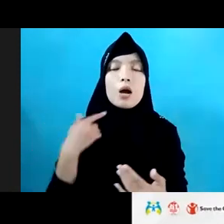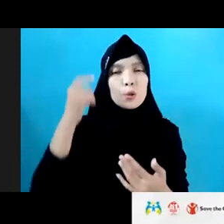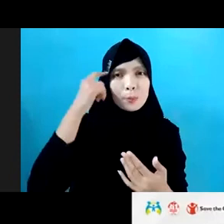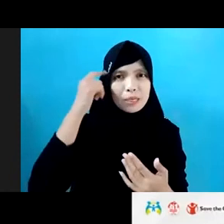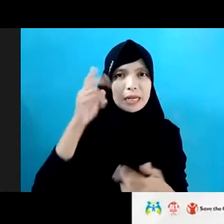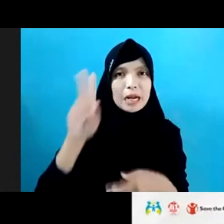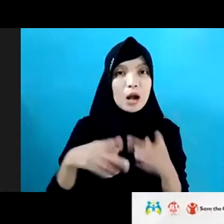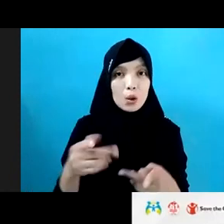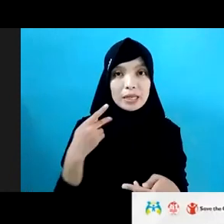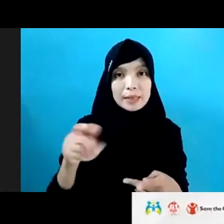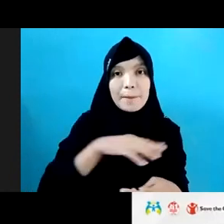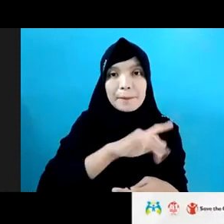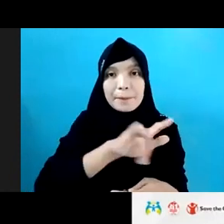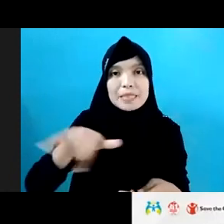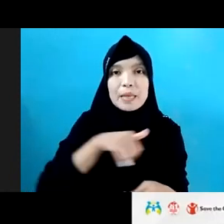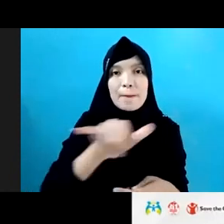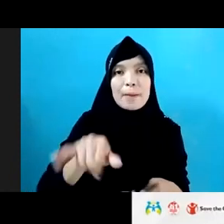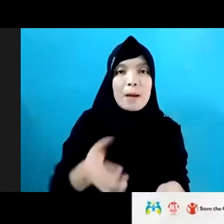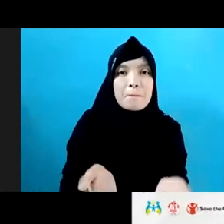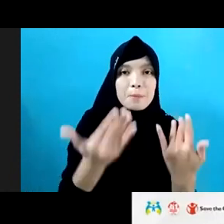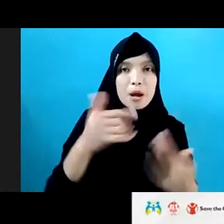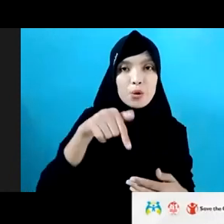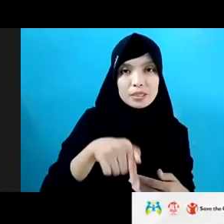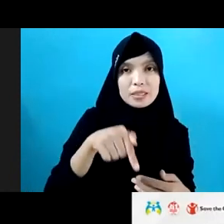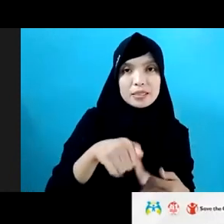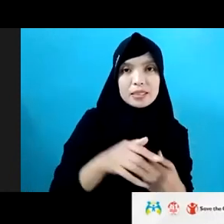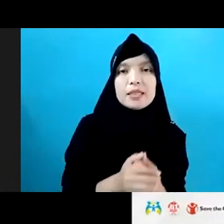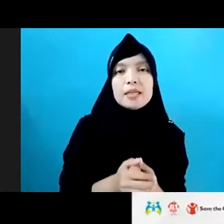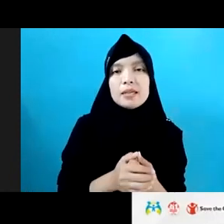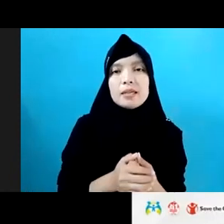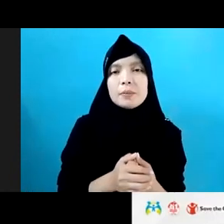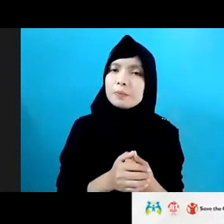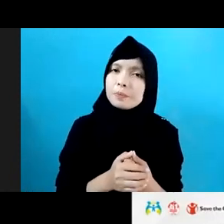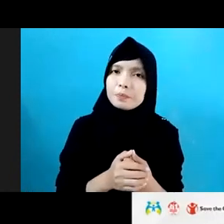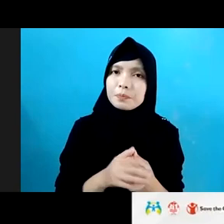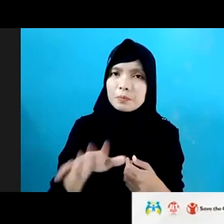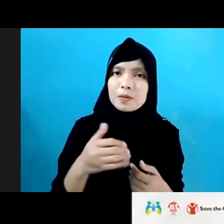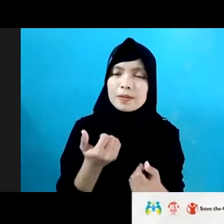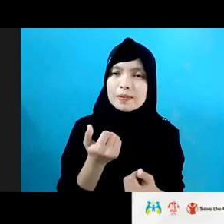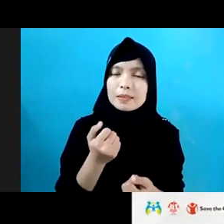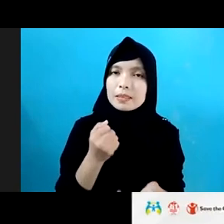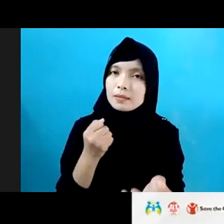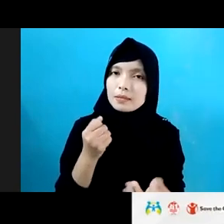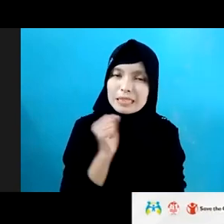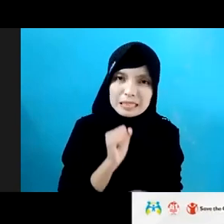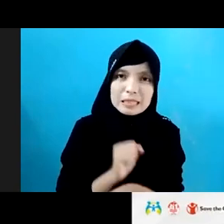bisa membangun ini tapi benar-benar kerja keras gitu